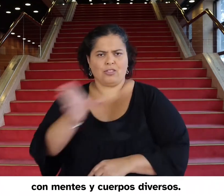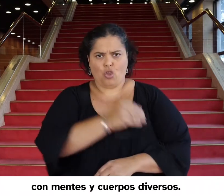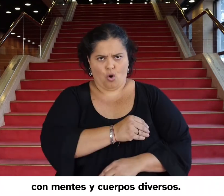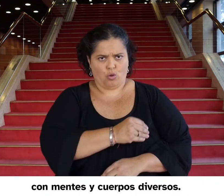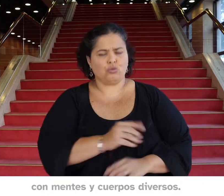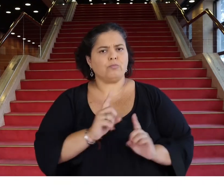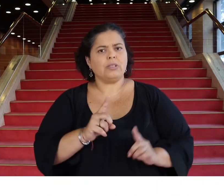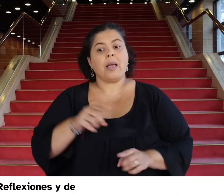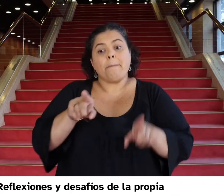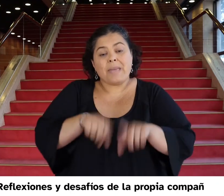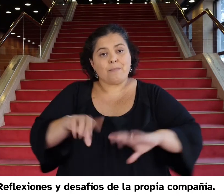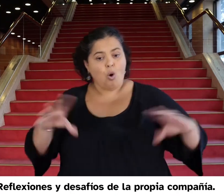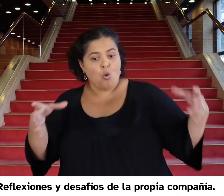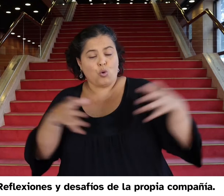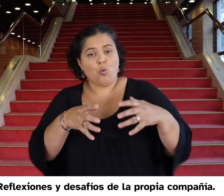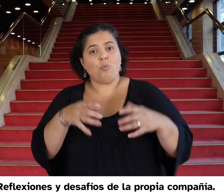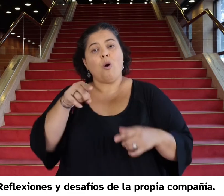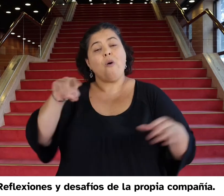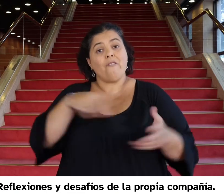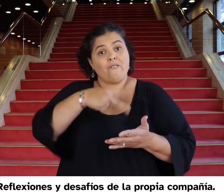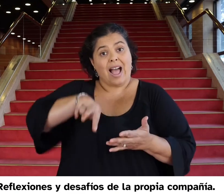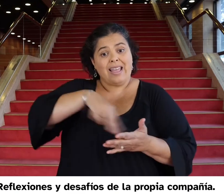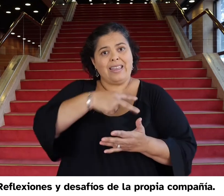Reflexiones y desafíos de la propia compañía.